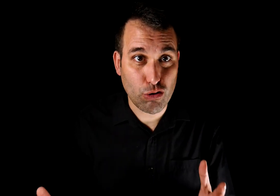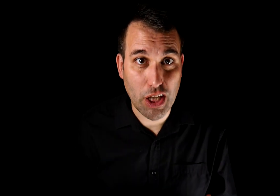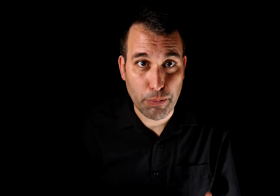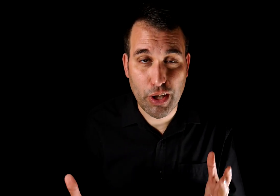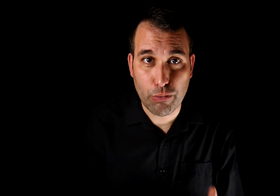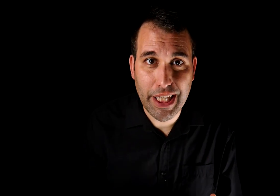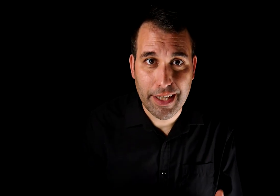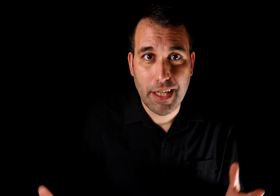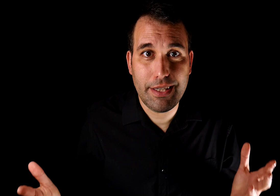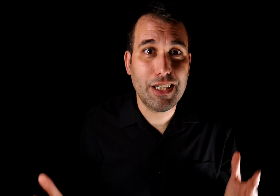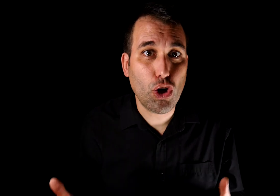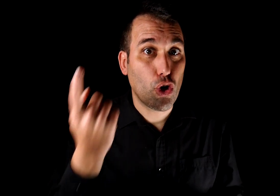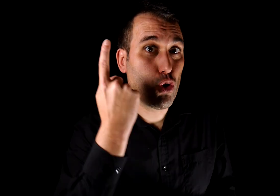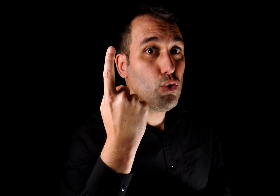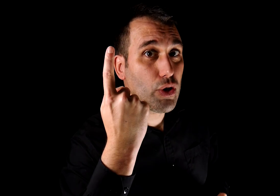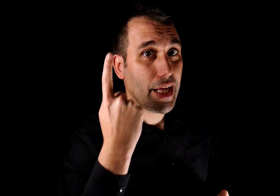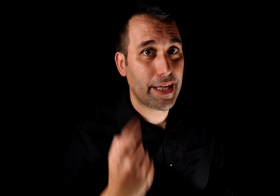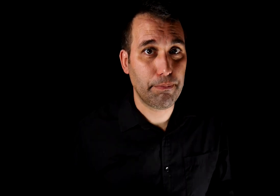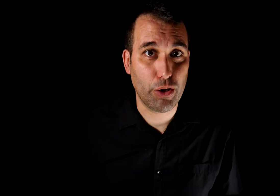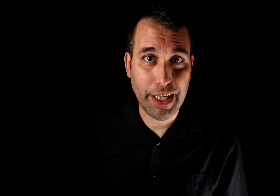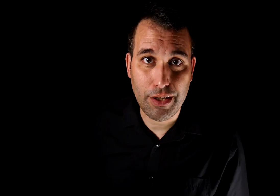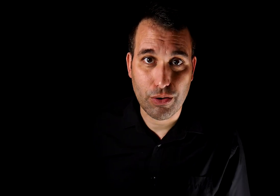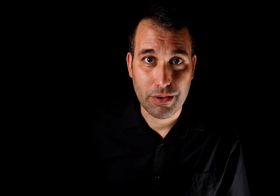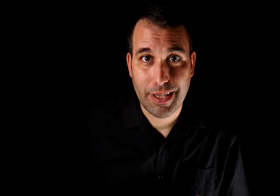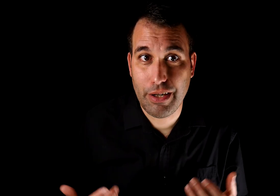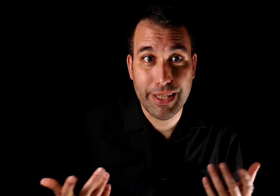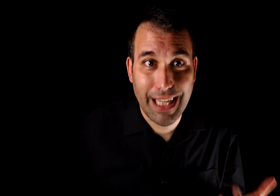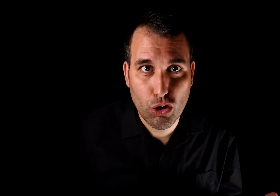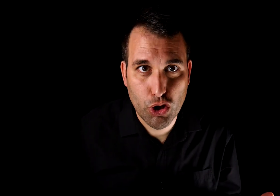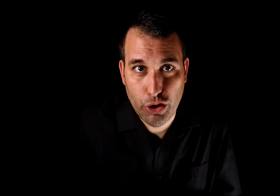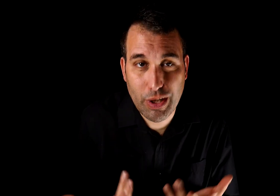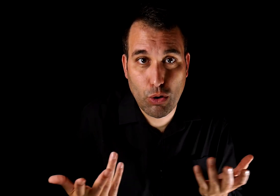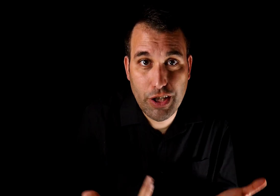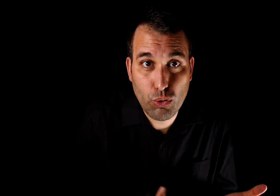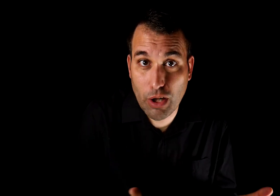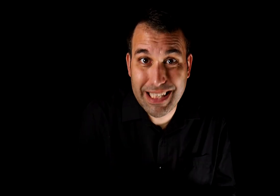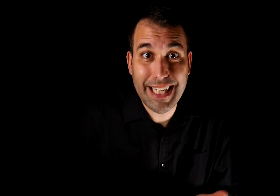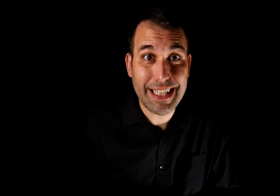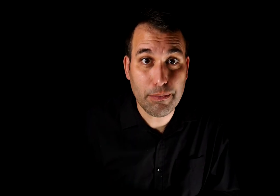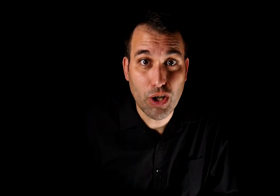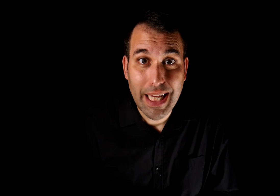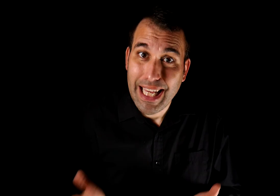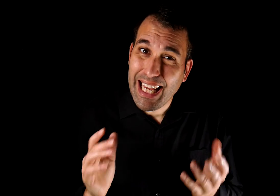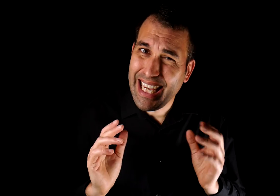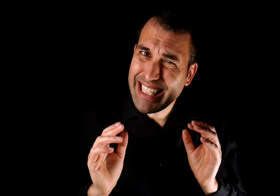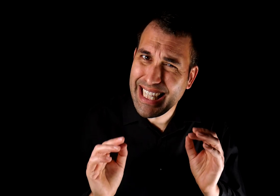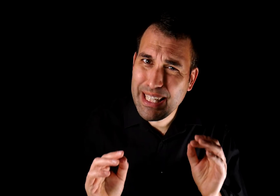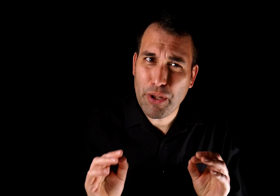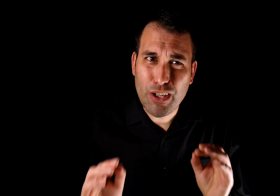acosado por una comunidad tiene solo un ejemplo de ello, que no es acoso sino una solicitud de lo más legítimo, es el tipo de